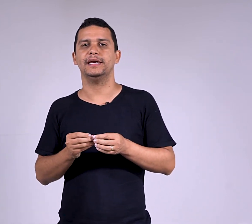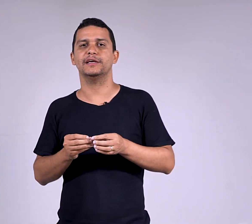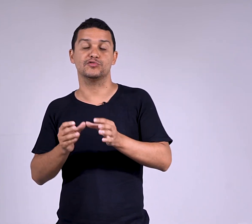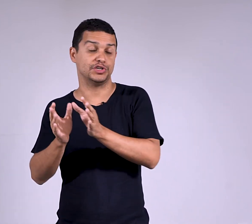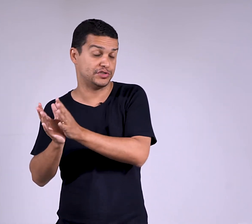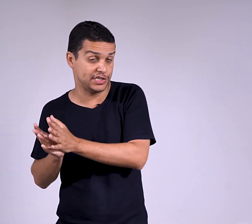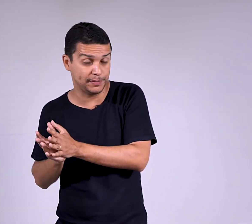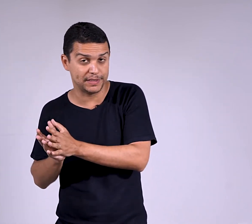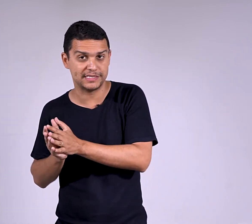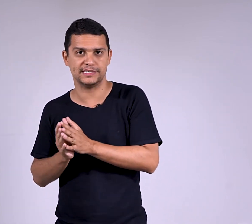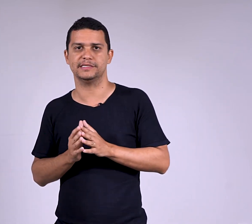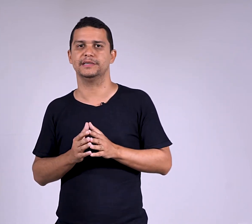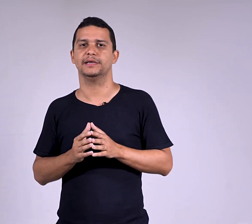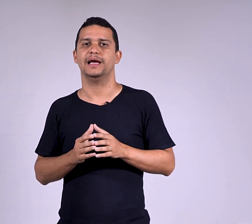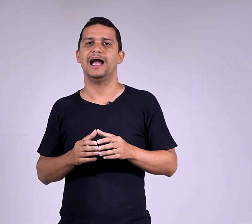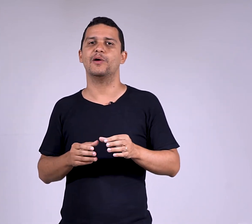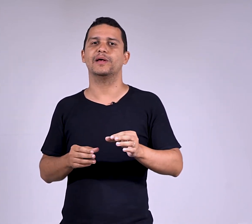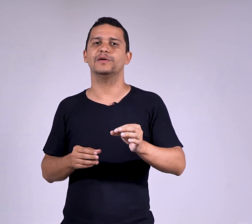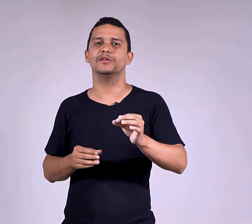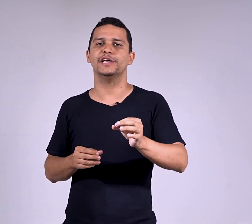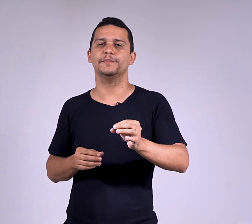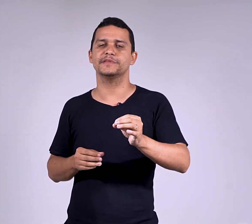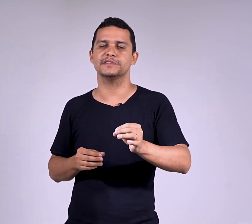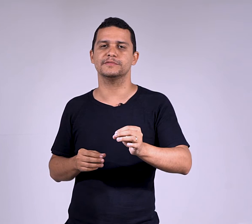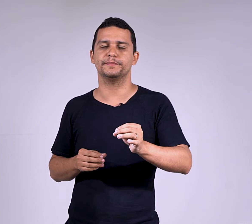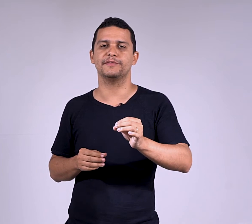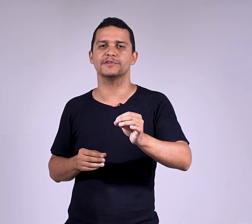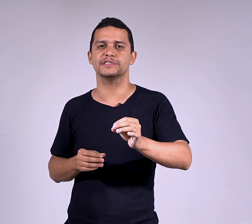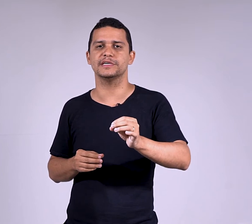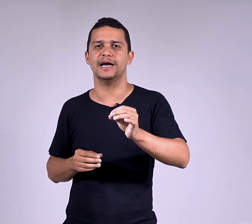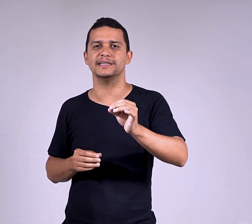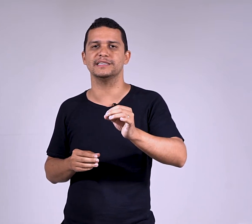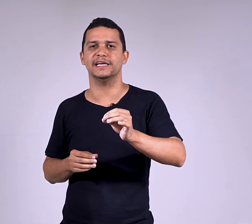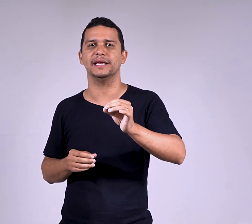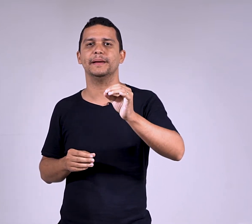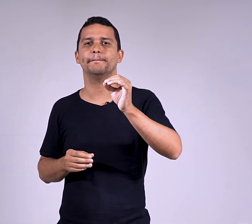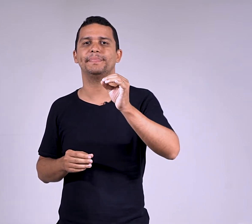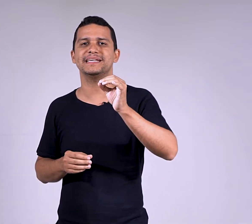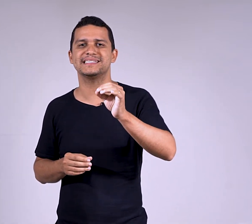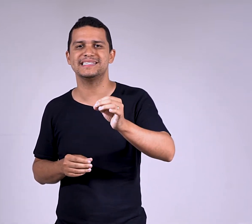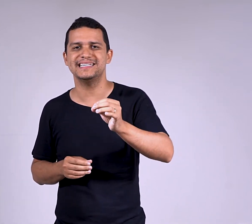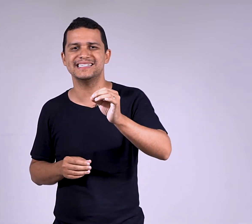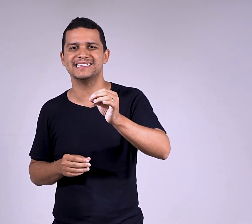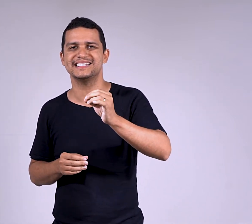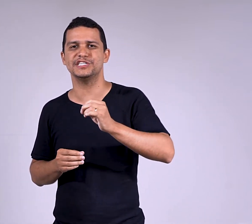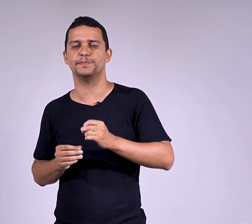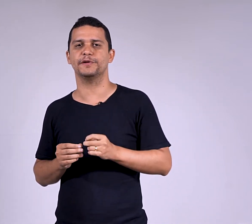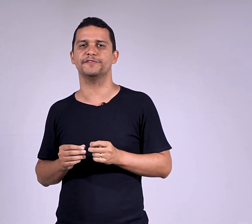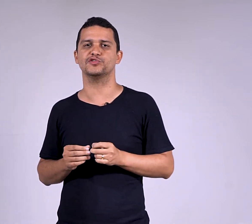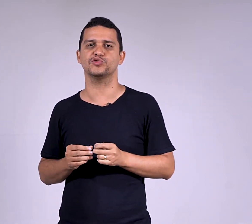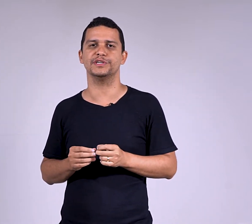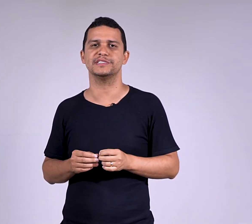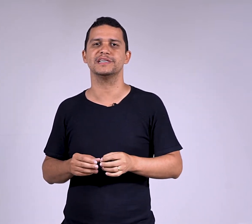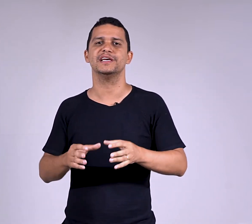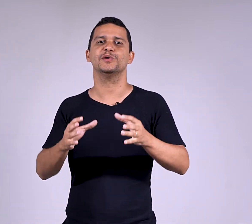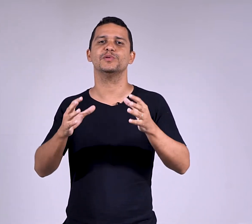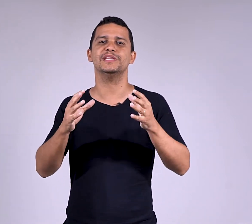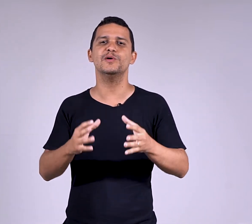sujeito simples. Agora, quando eu tenho para você assim, precisa-se de professores. Eu não